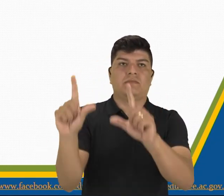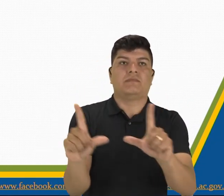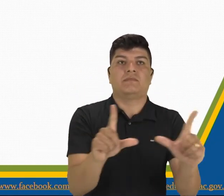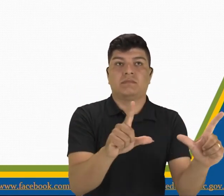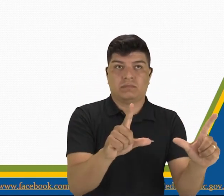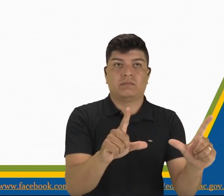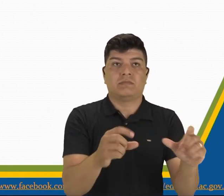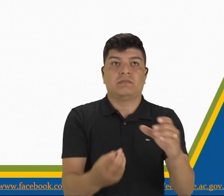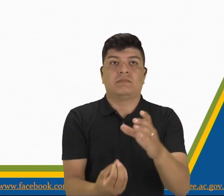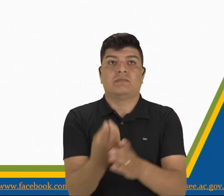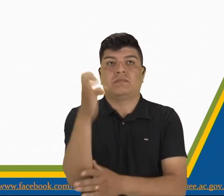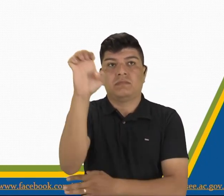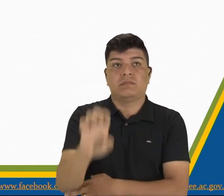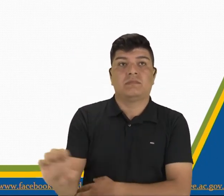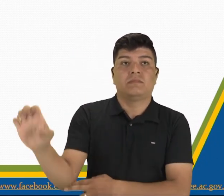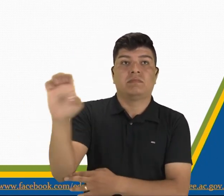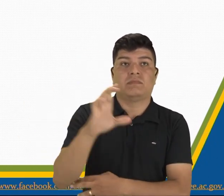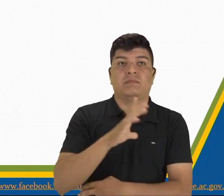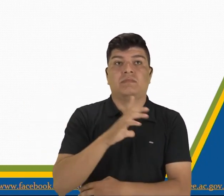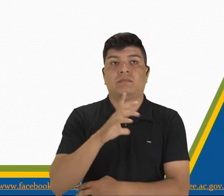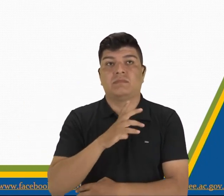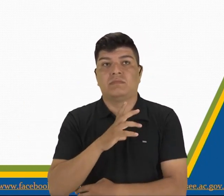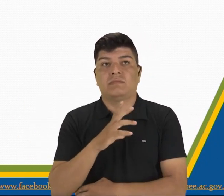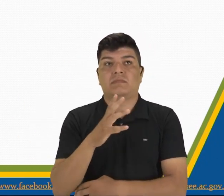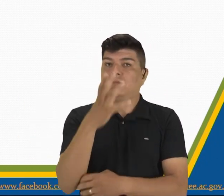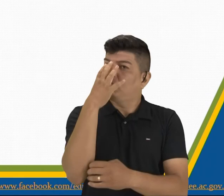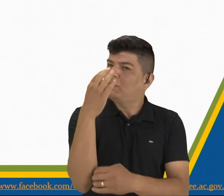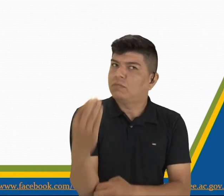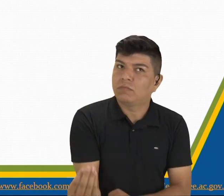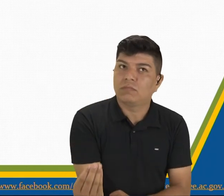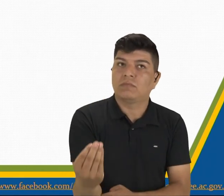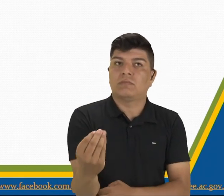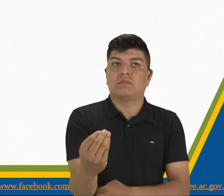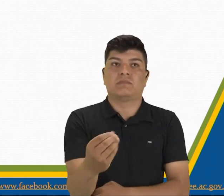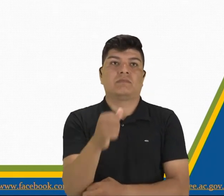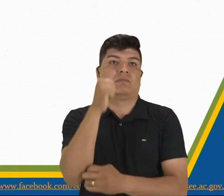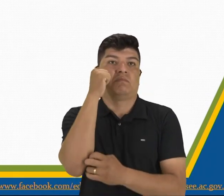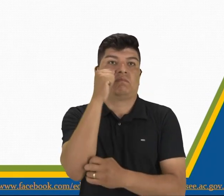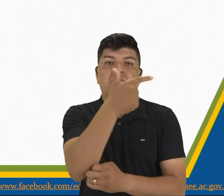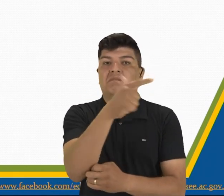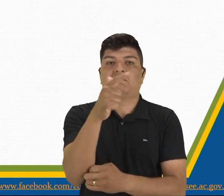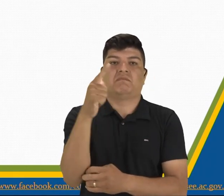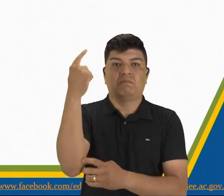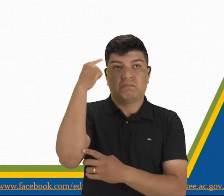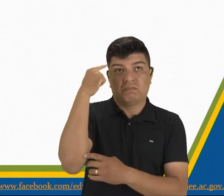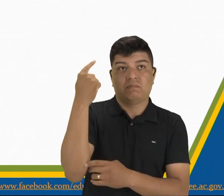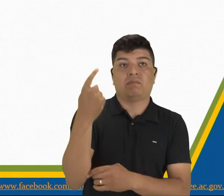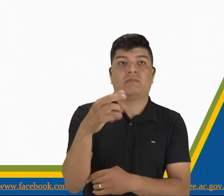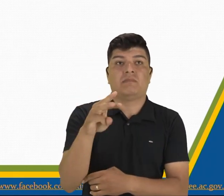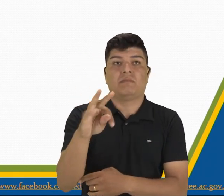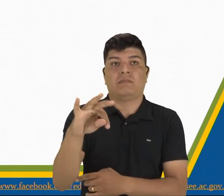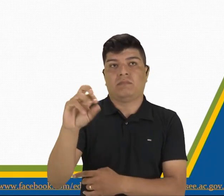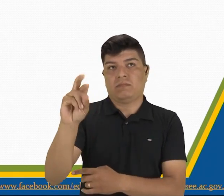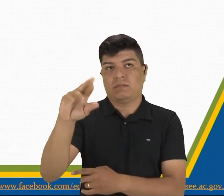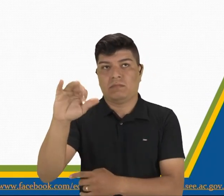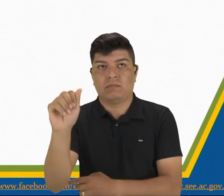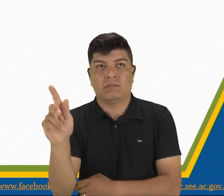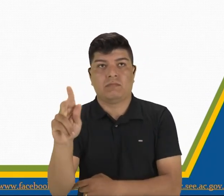né? De origen europeia, nos trae el lobisomem, la mula sin cabeza, la vitória regia,